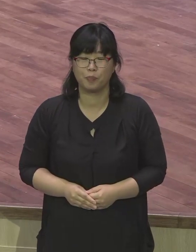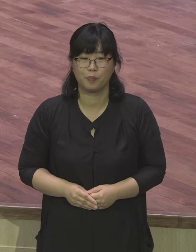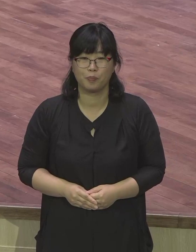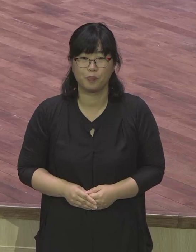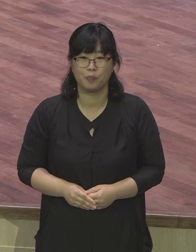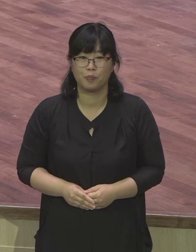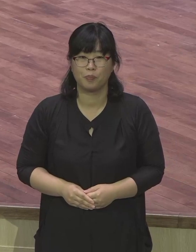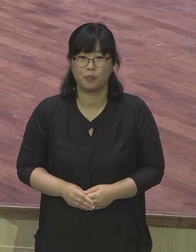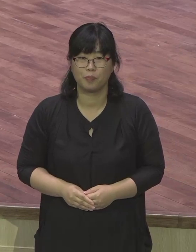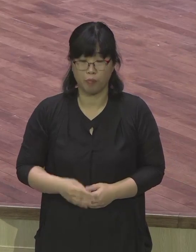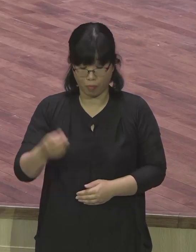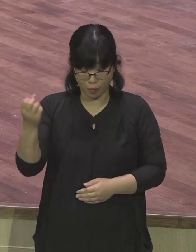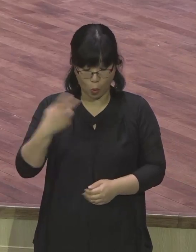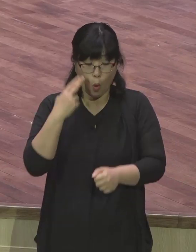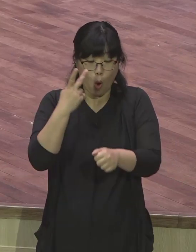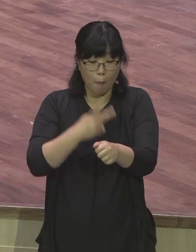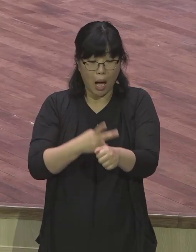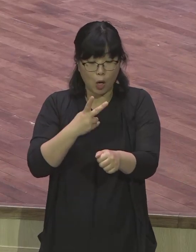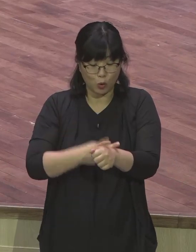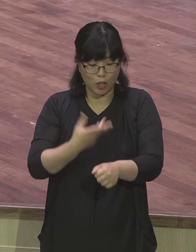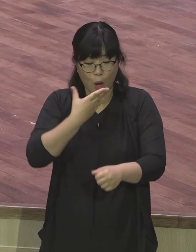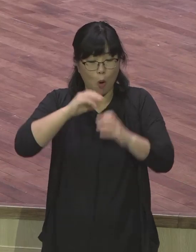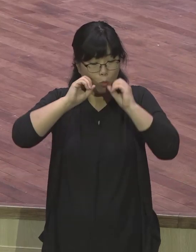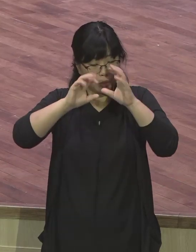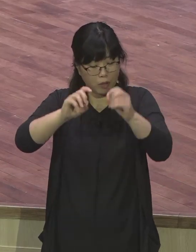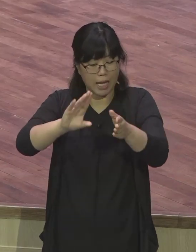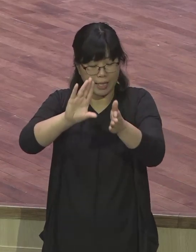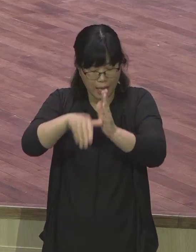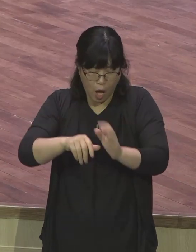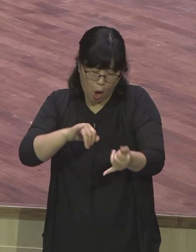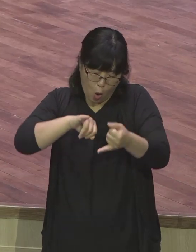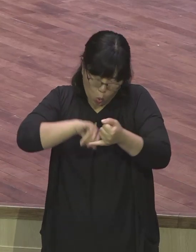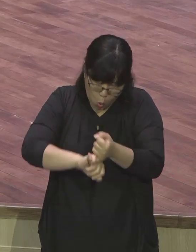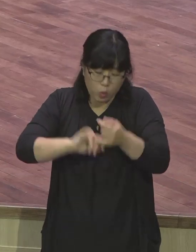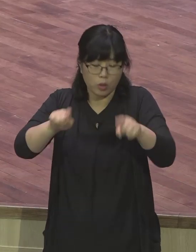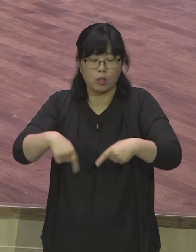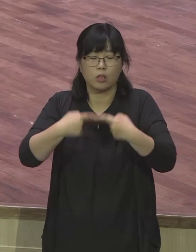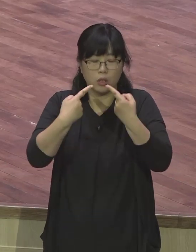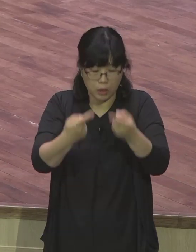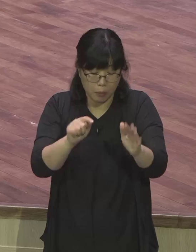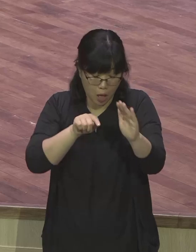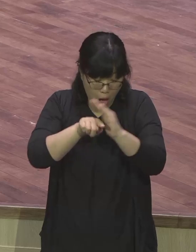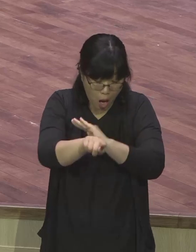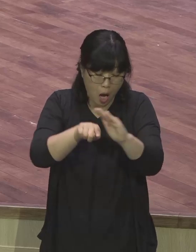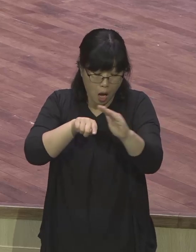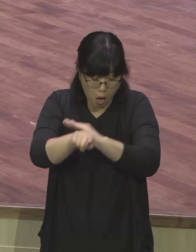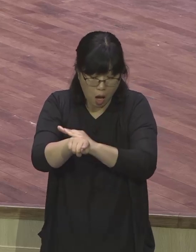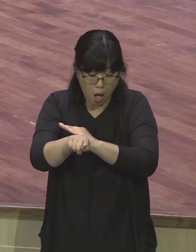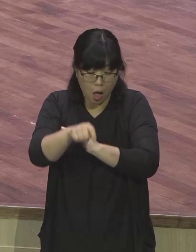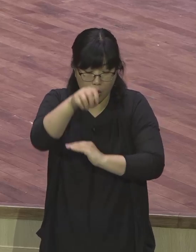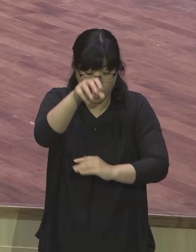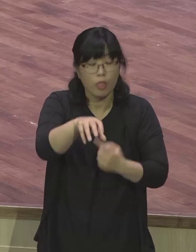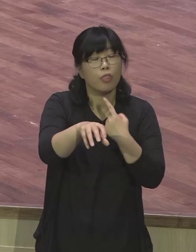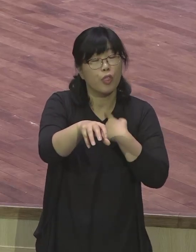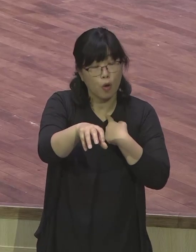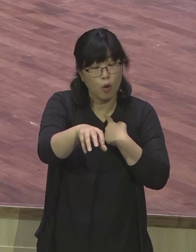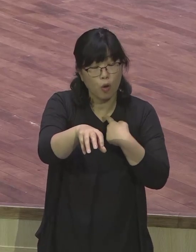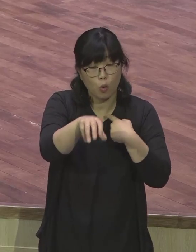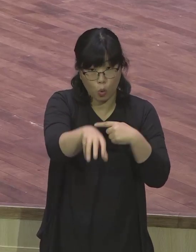회당이었습니다 왜냐하면 후대들을 살리기 위해서인 것입니다 우리도 랩런트들을 살려야 되는 이유가 여기에